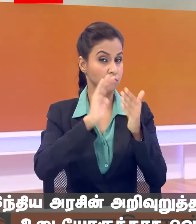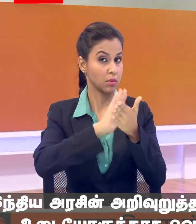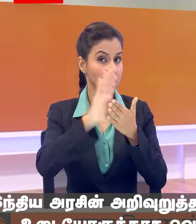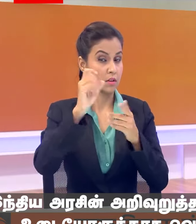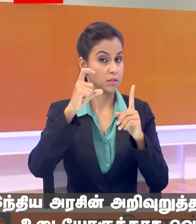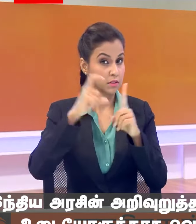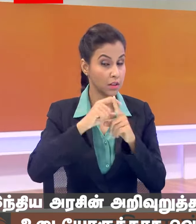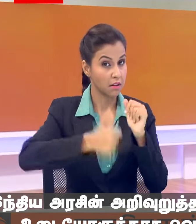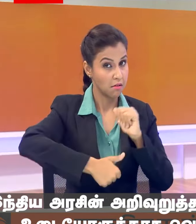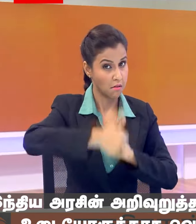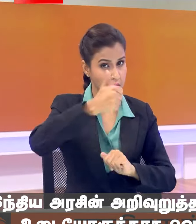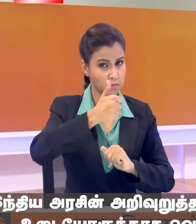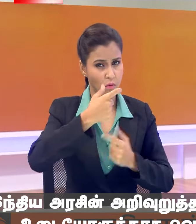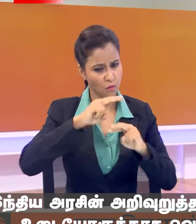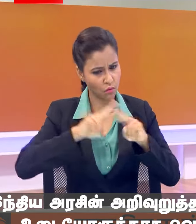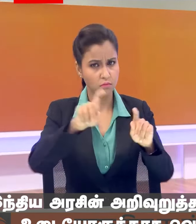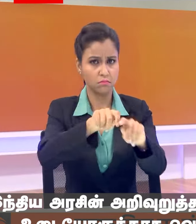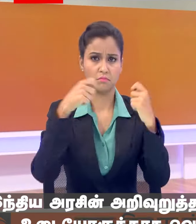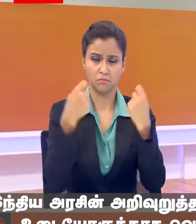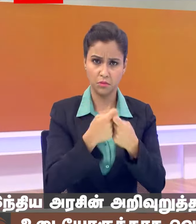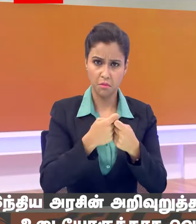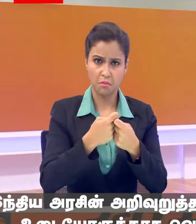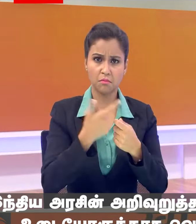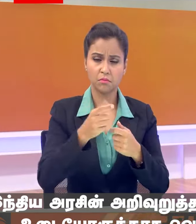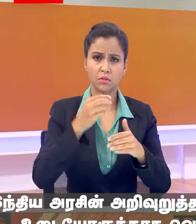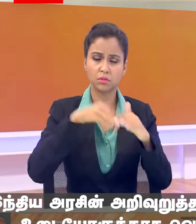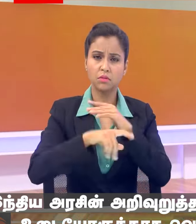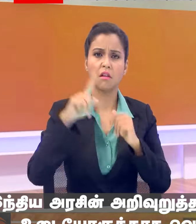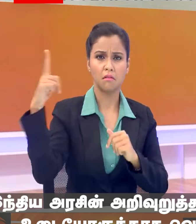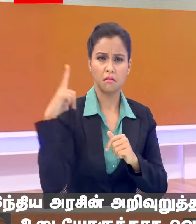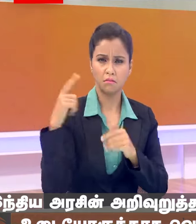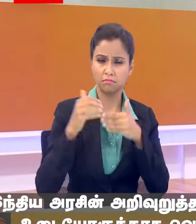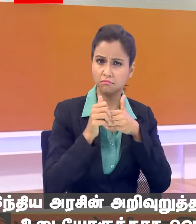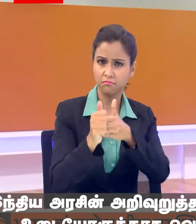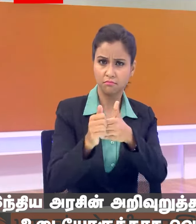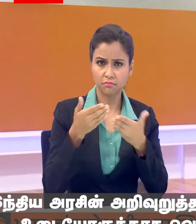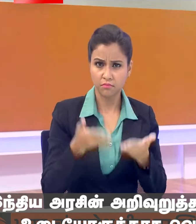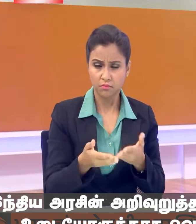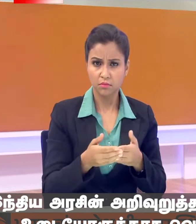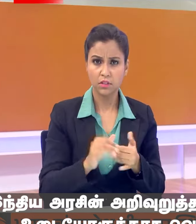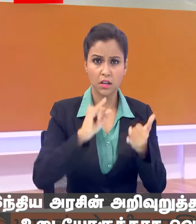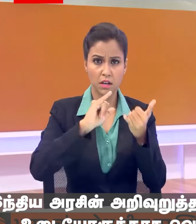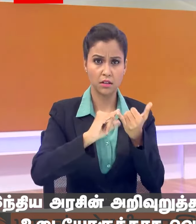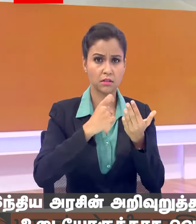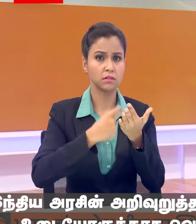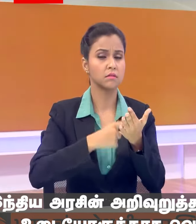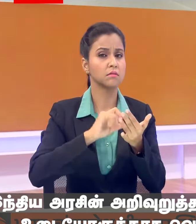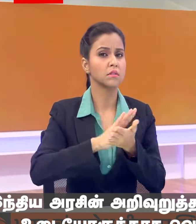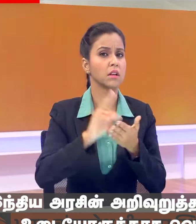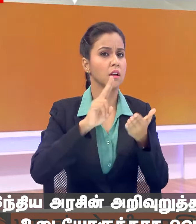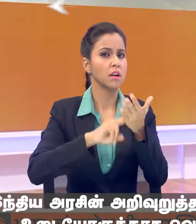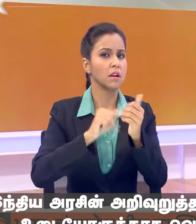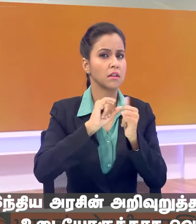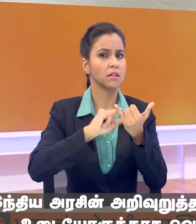काउंसिल के पूरे टीम अंदर दर लिडर्शिप ऑफ स्री सायद नसिर अधिन